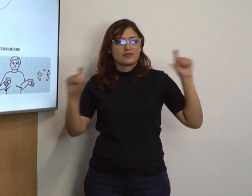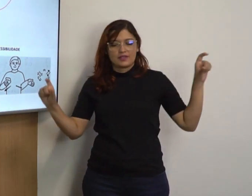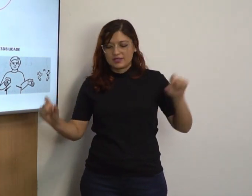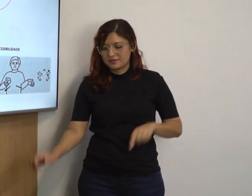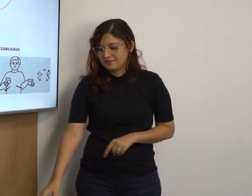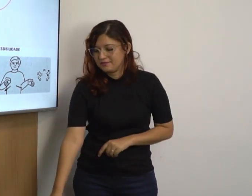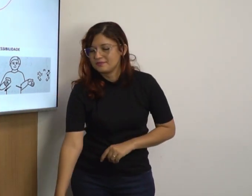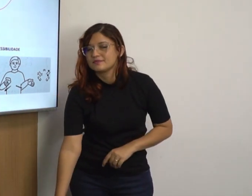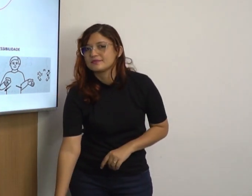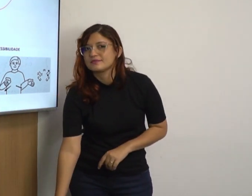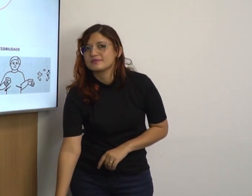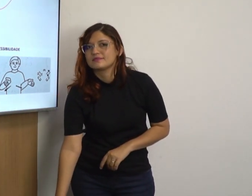Vamos ver uma frase.